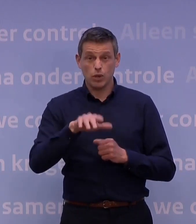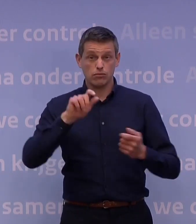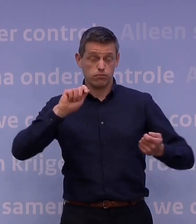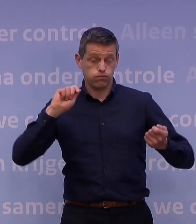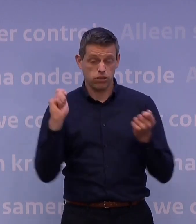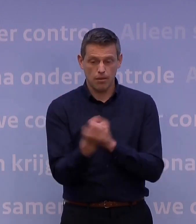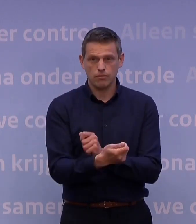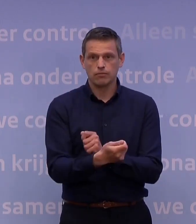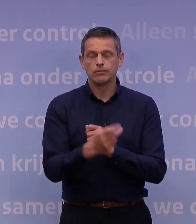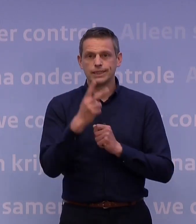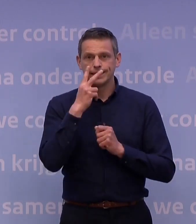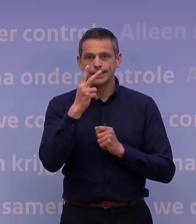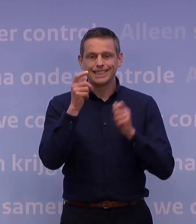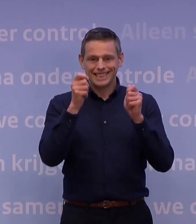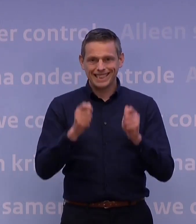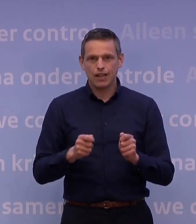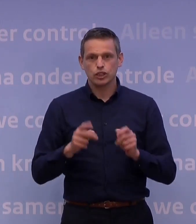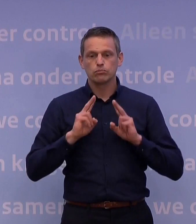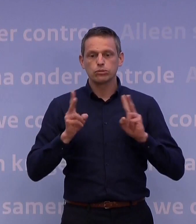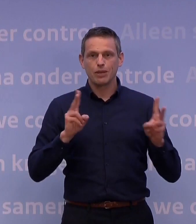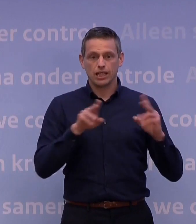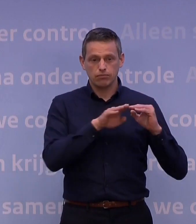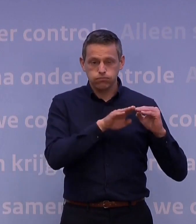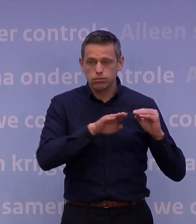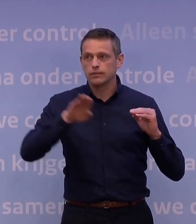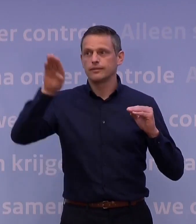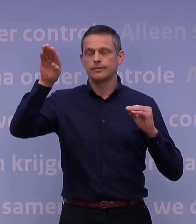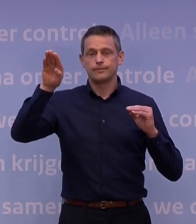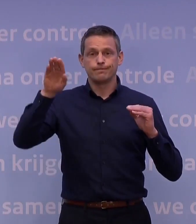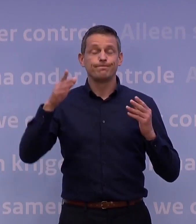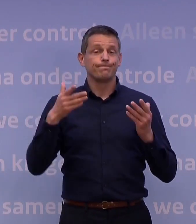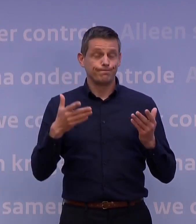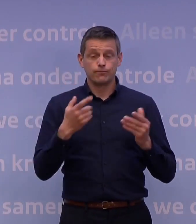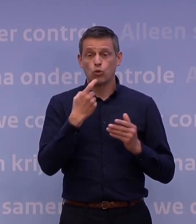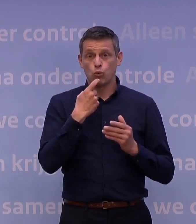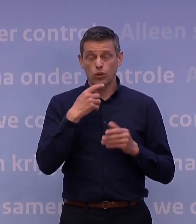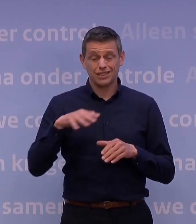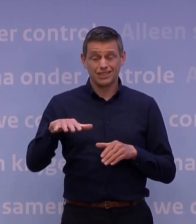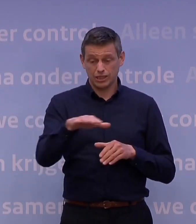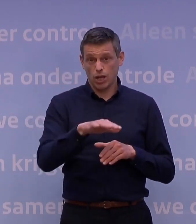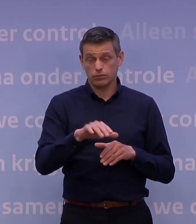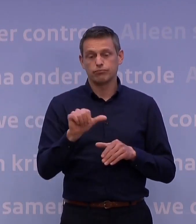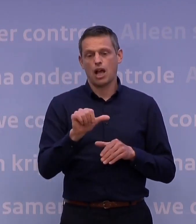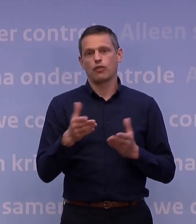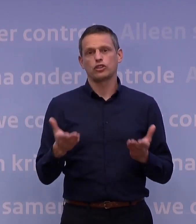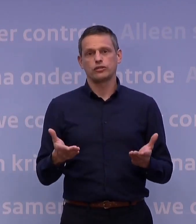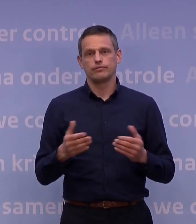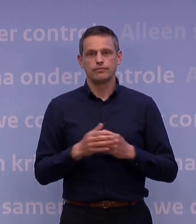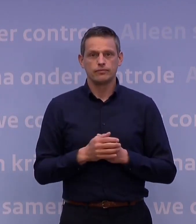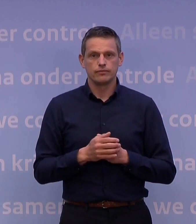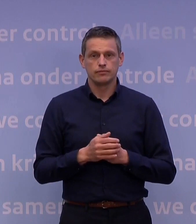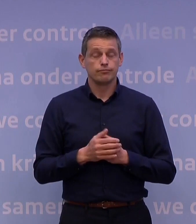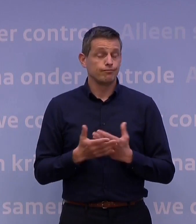cijfers toch weer ineens de lucht inschieten, ontstaat natuurlijk een nieuwe situatie. Maar dat is,